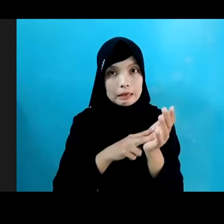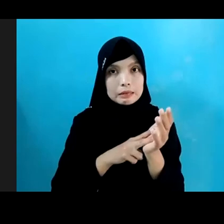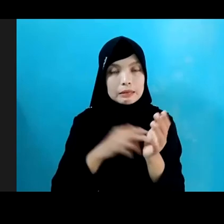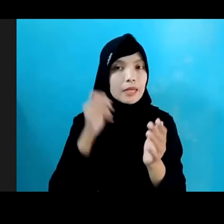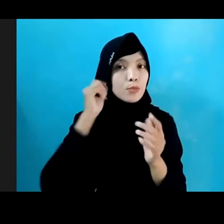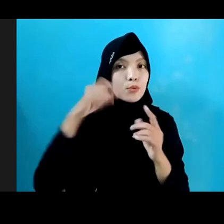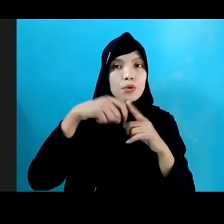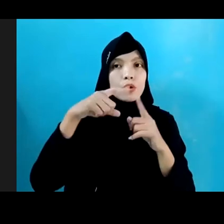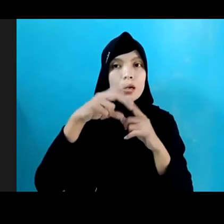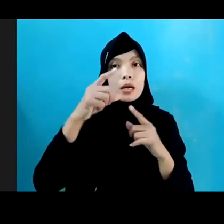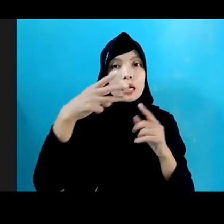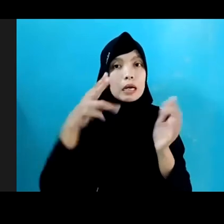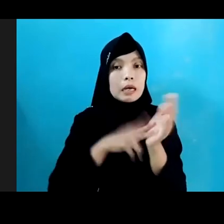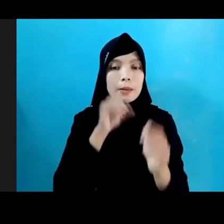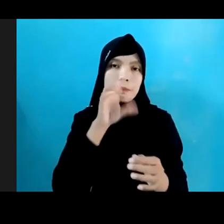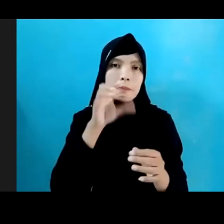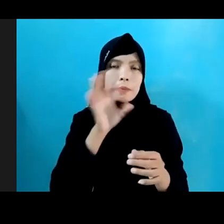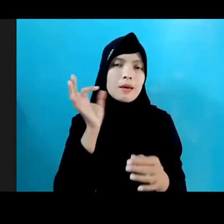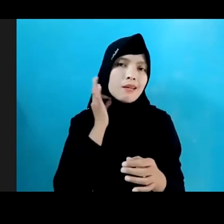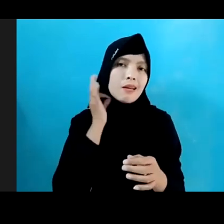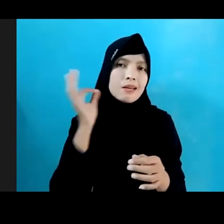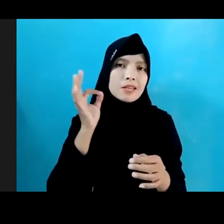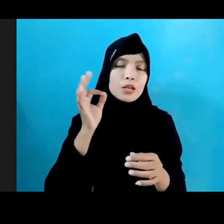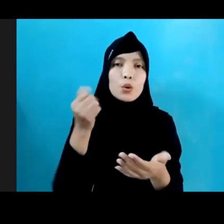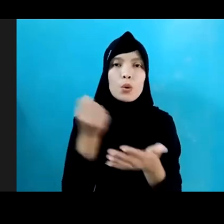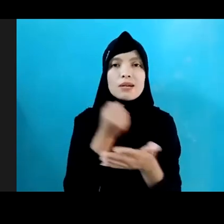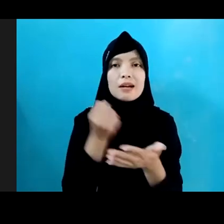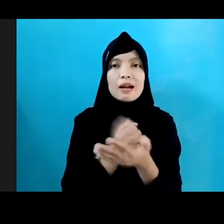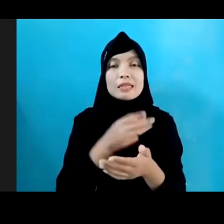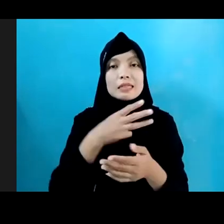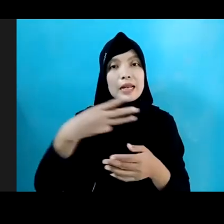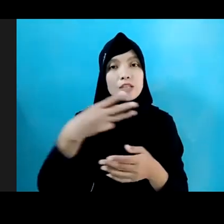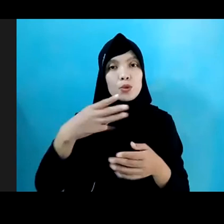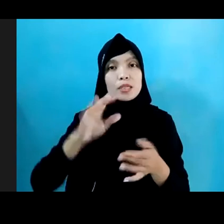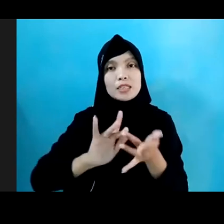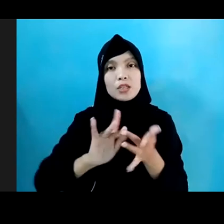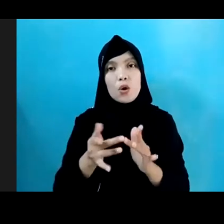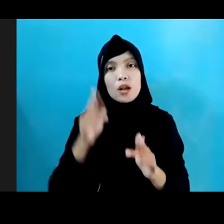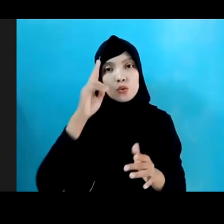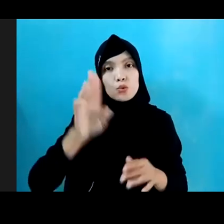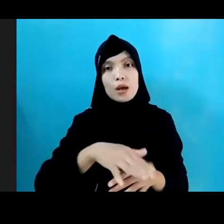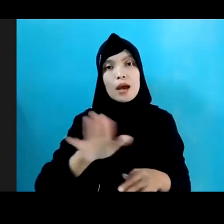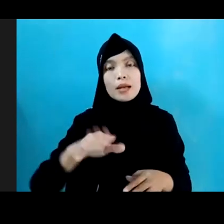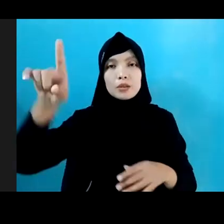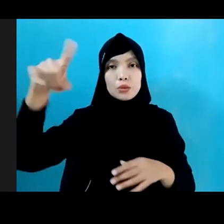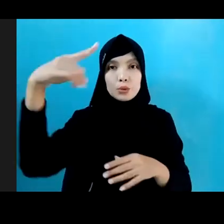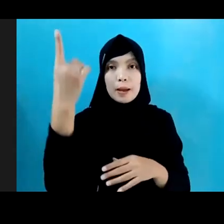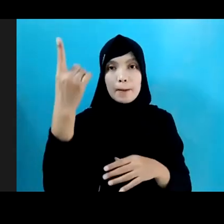beberapa macam resiko, pekerasan, dan eksploitasi online pada anak-anak, terutama ketika kita memasuki masa pandemi.